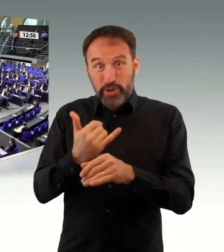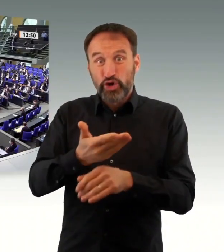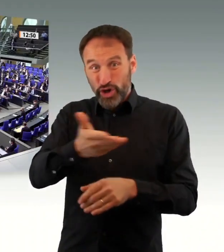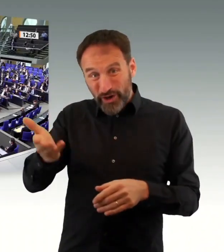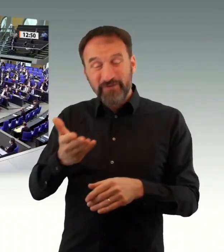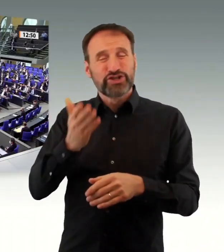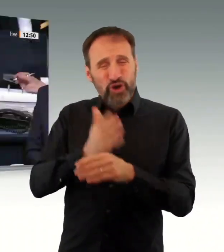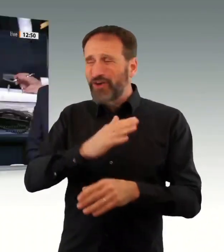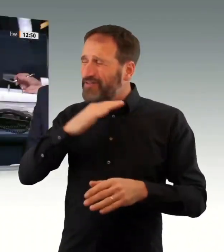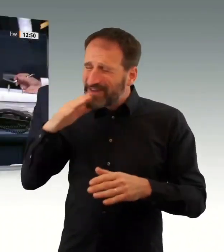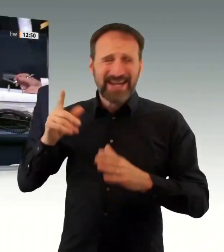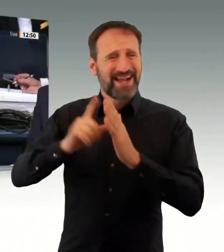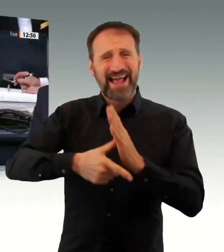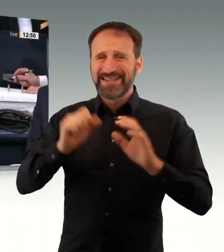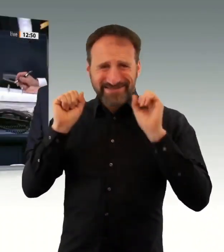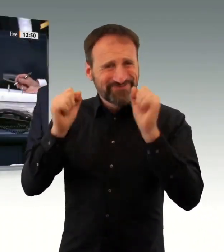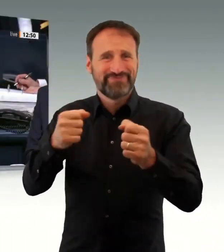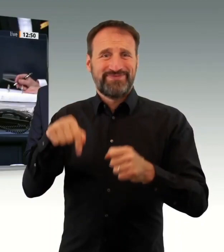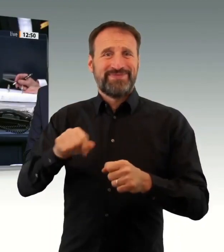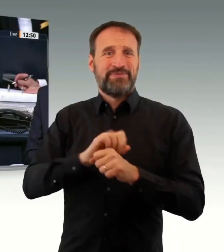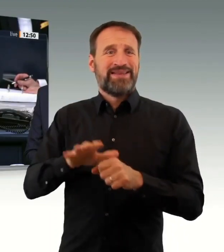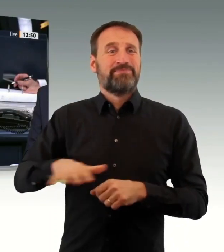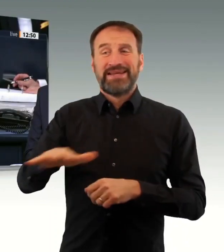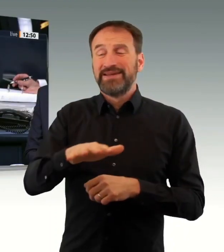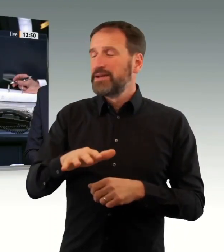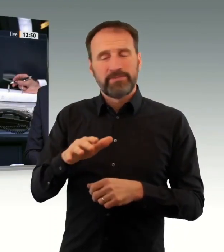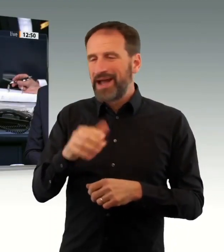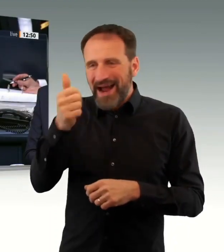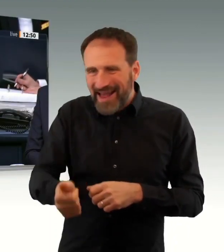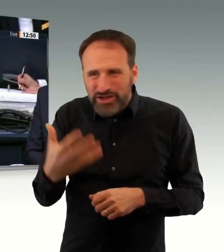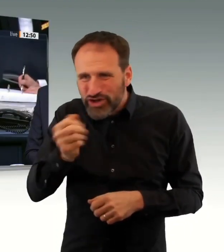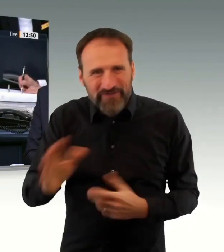Nächster Redner für die CDU-CSU-Fraktion Torsten Frey.